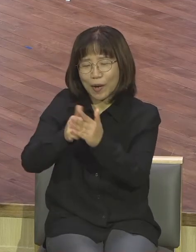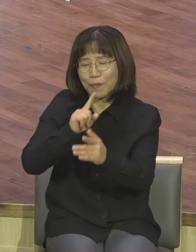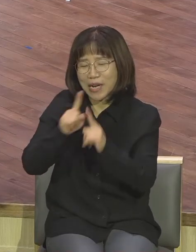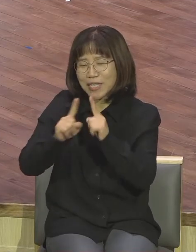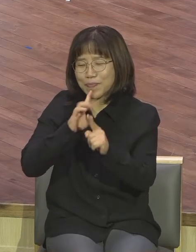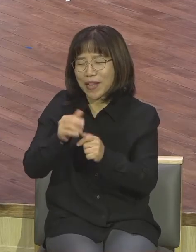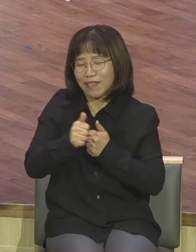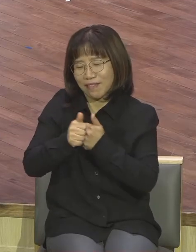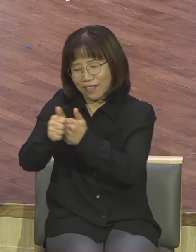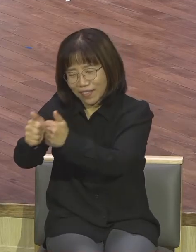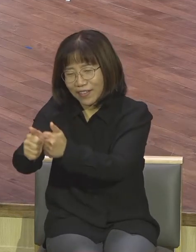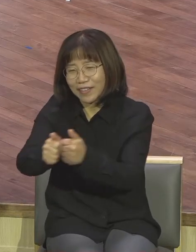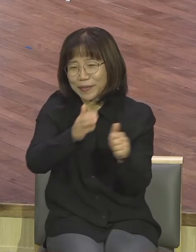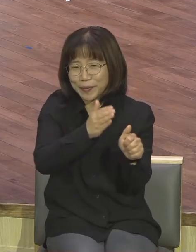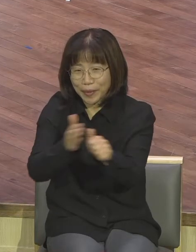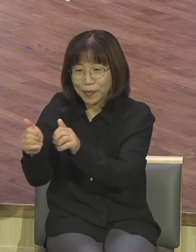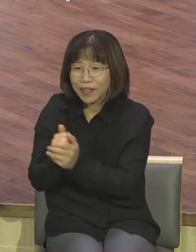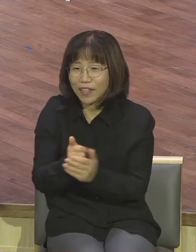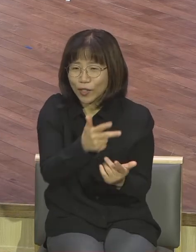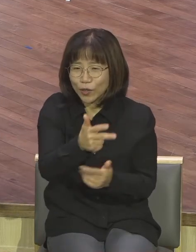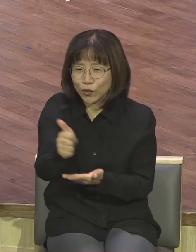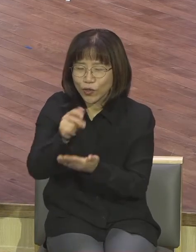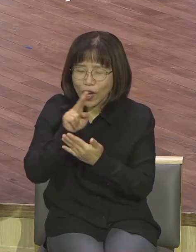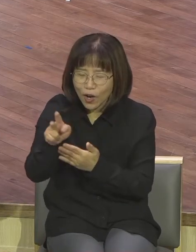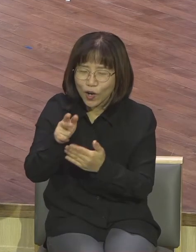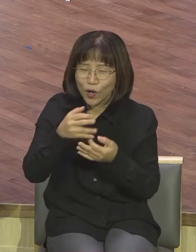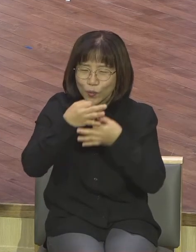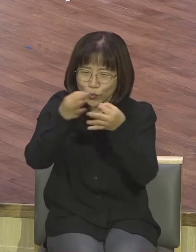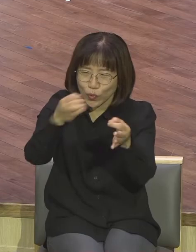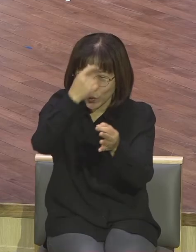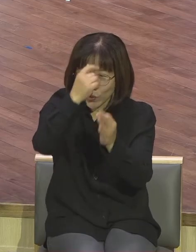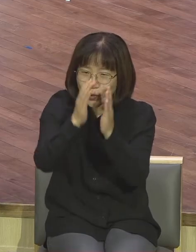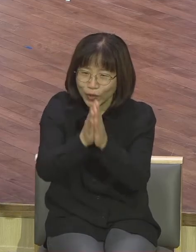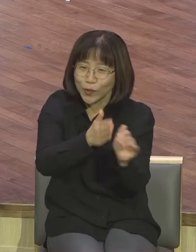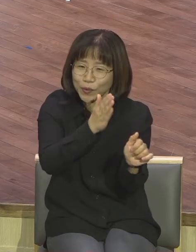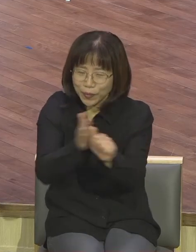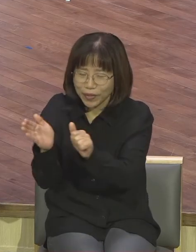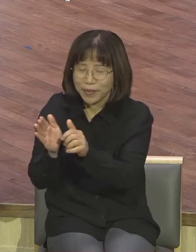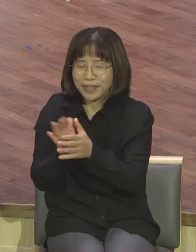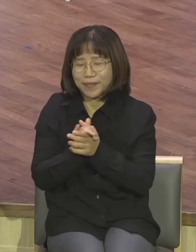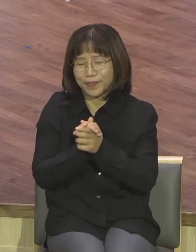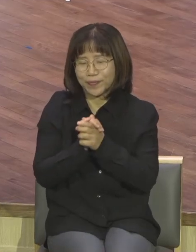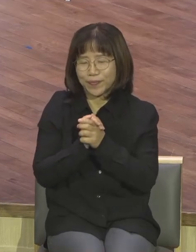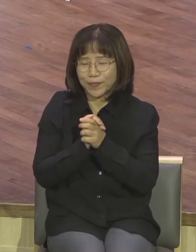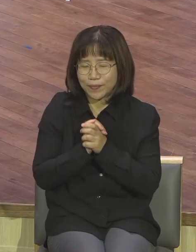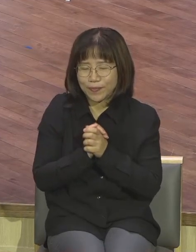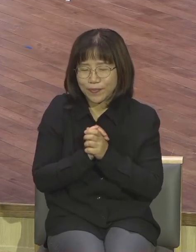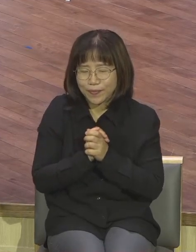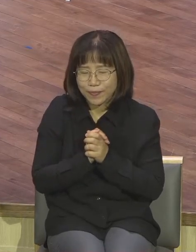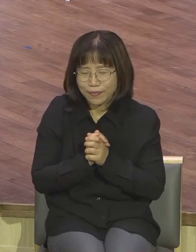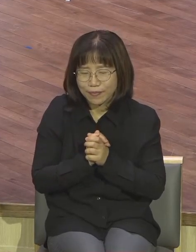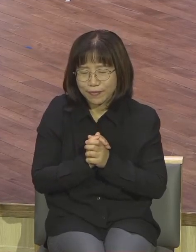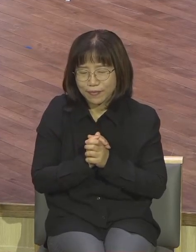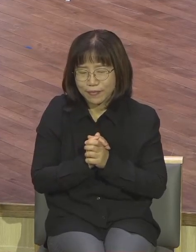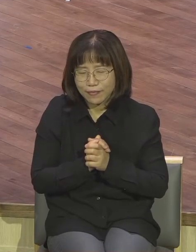주여 암흑하게 외치기도 합시다 주여 사랑의 승리함은 하나님을 감수합니다 우리 여기의 모든